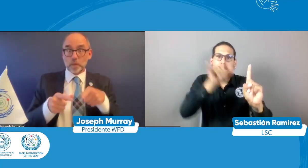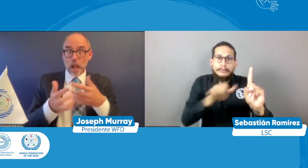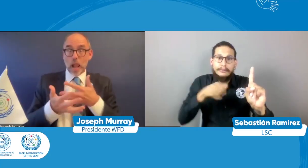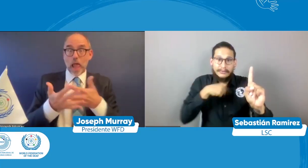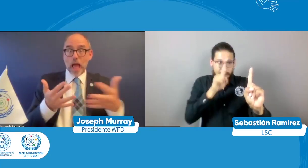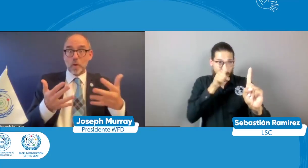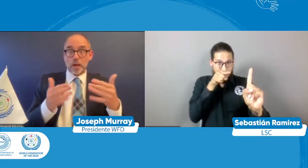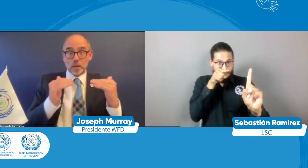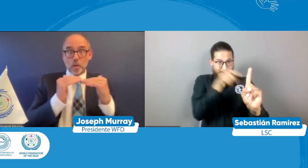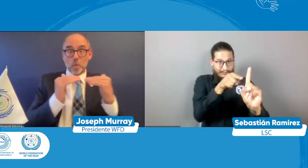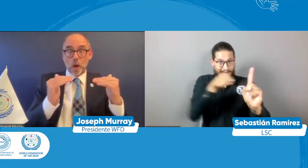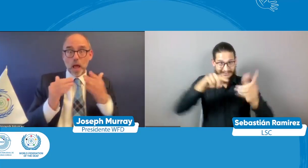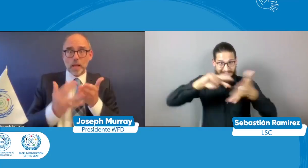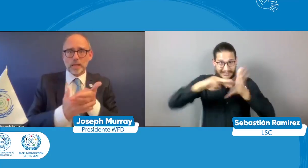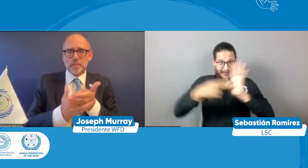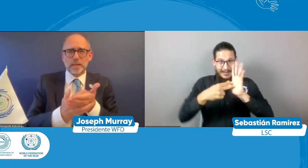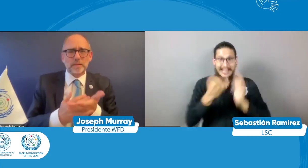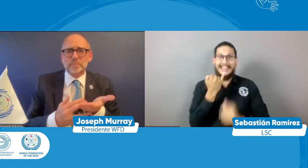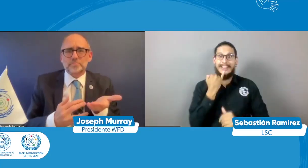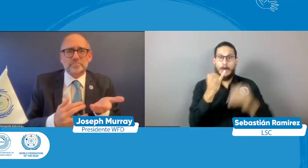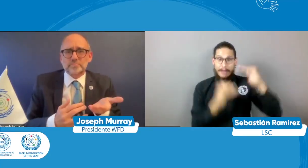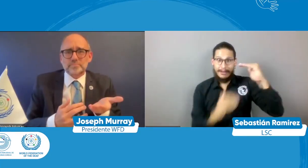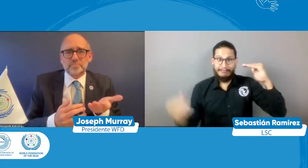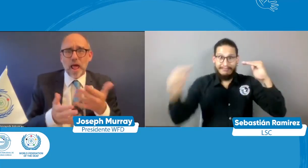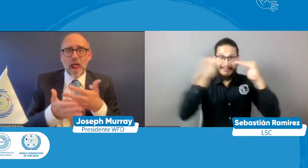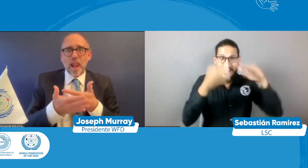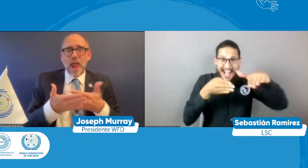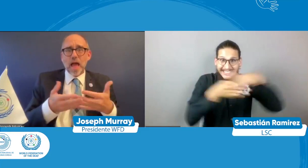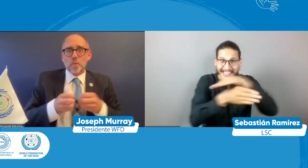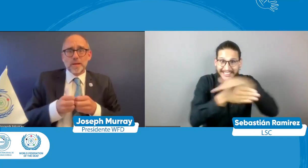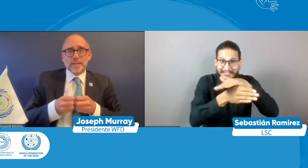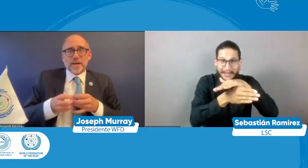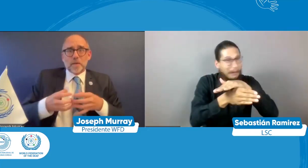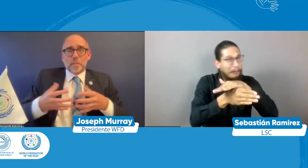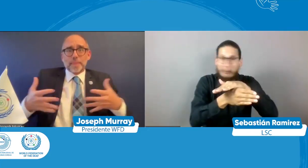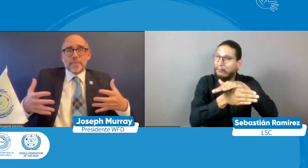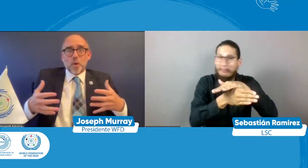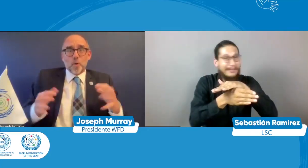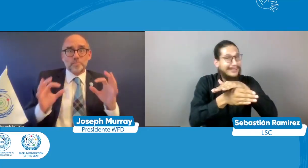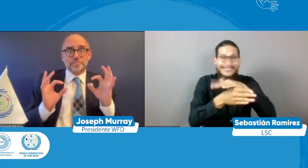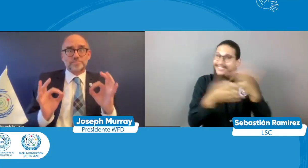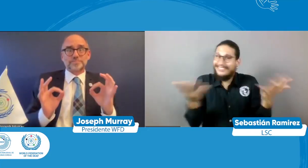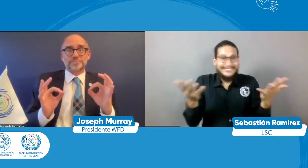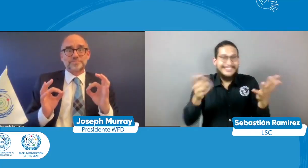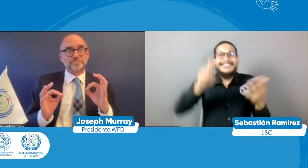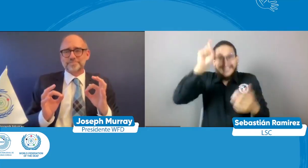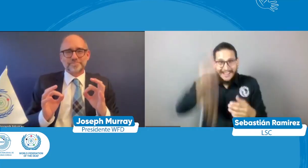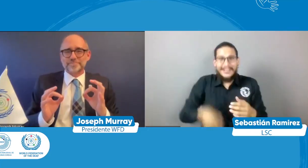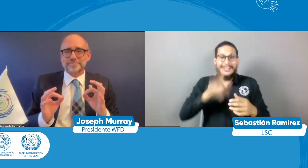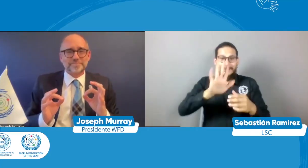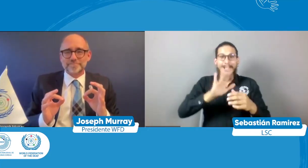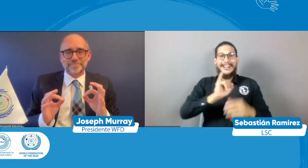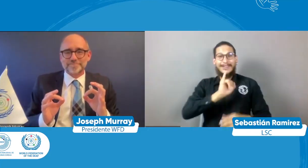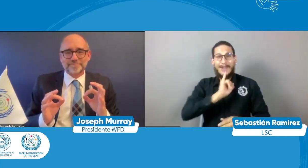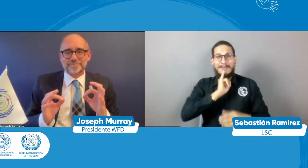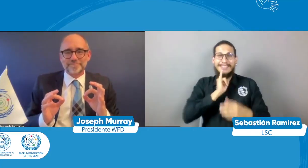modelo de lengua y es la única persona con la que se habla en esa misma lengua eso no es una real inclusión cuando se tiene